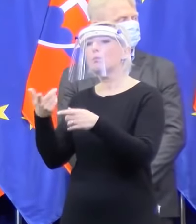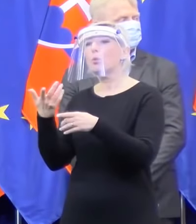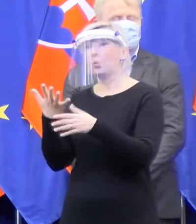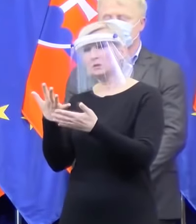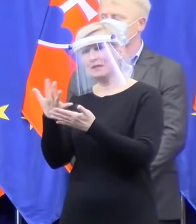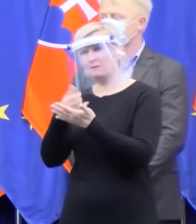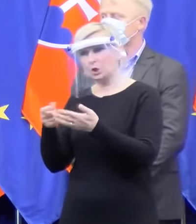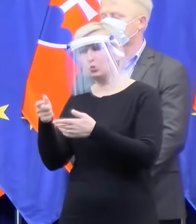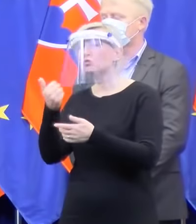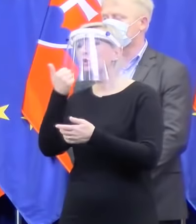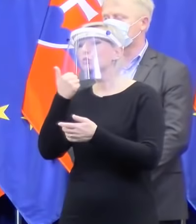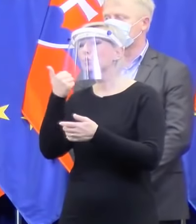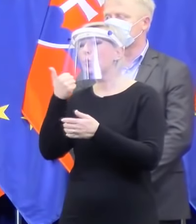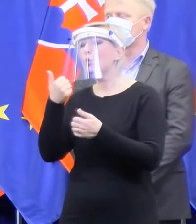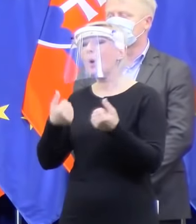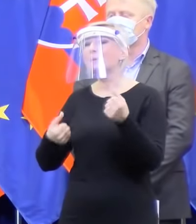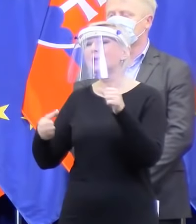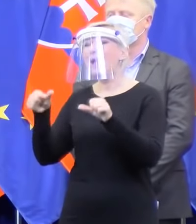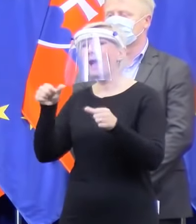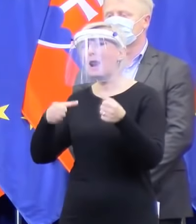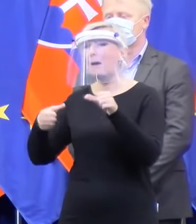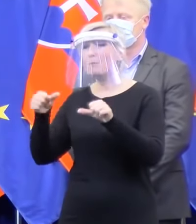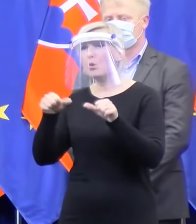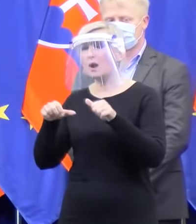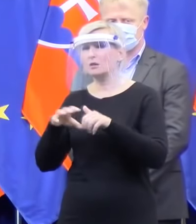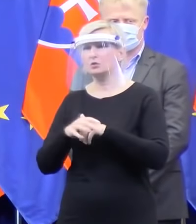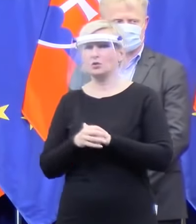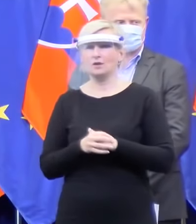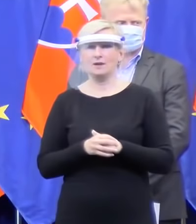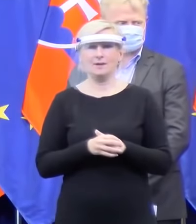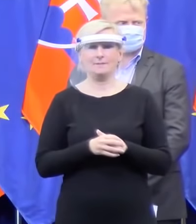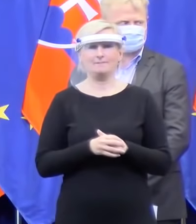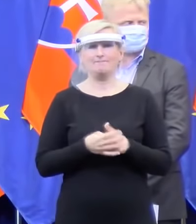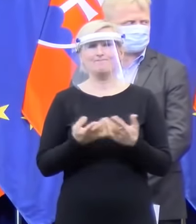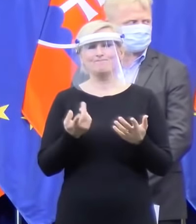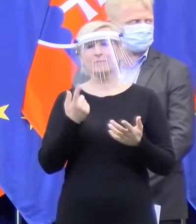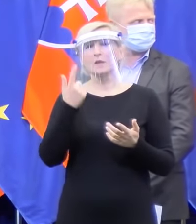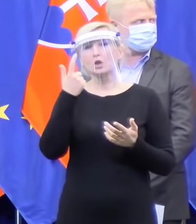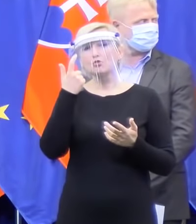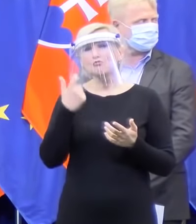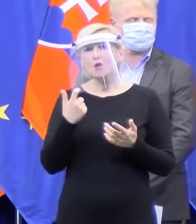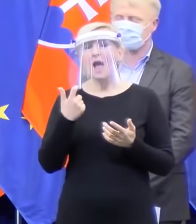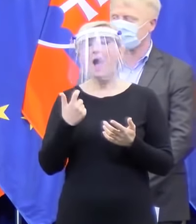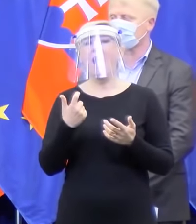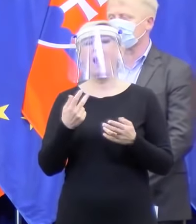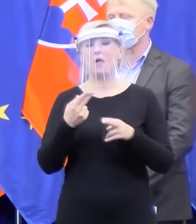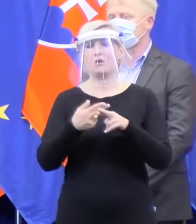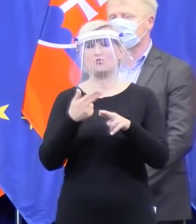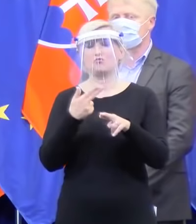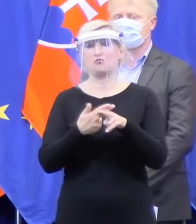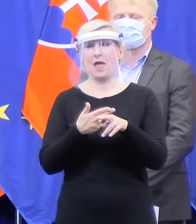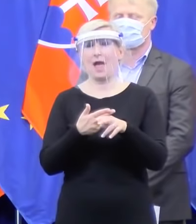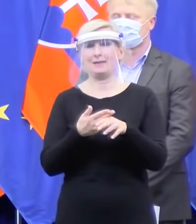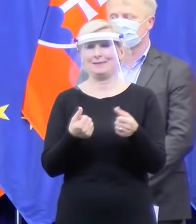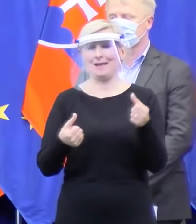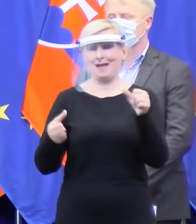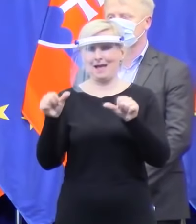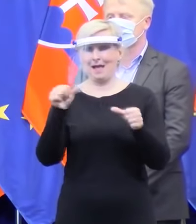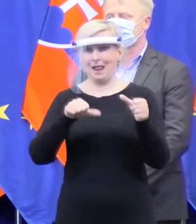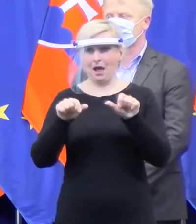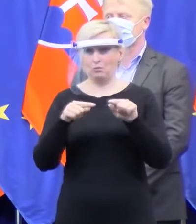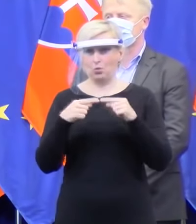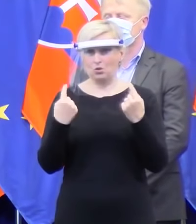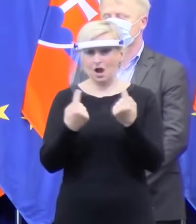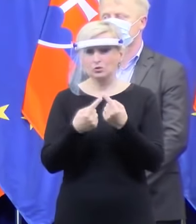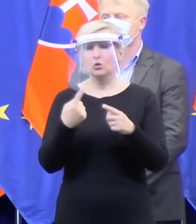využiť? Ďakujem. Bohužiaľ, kapacita štátnych tých už laboratórií, ktoré sú k dispozícii aj Úradu pre verejné